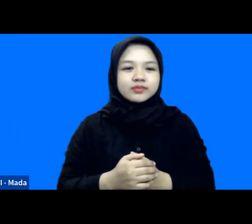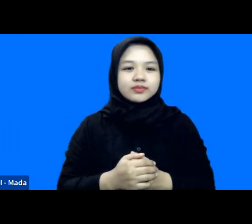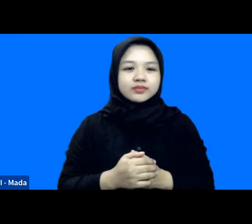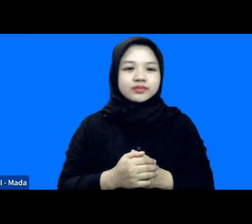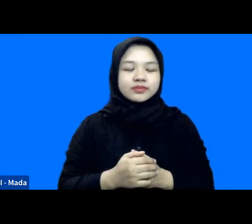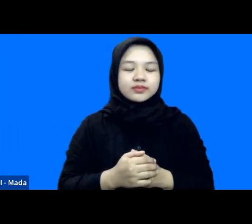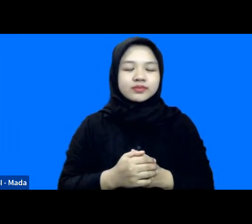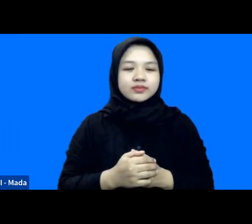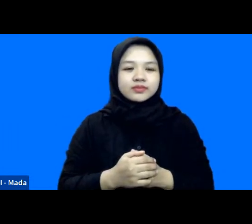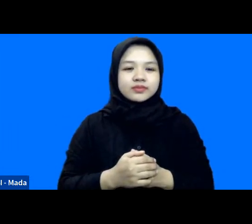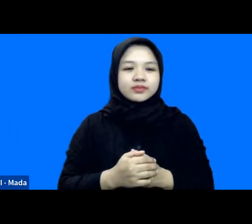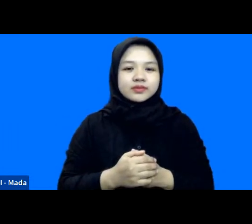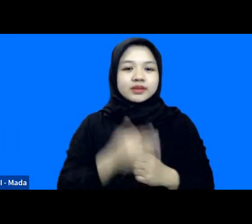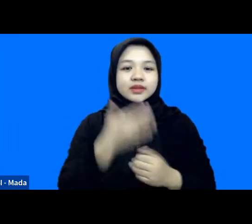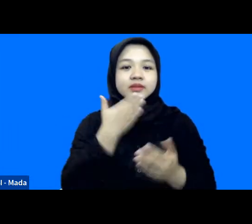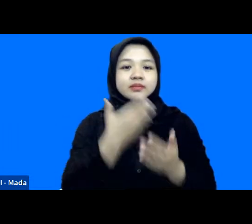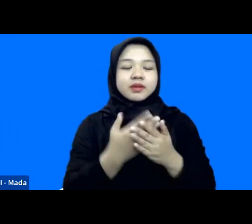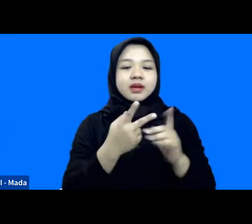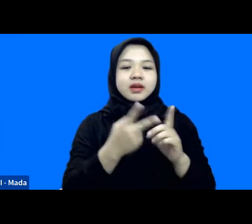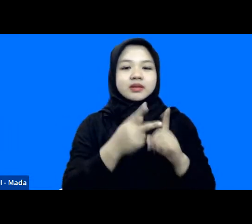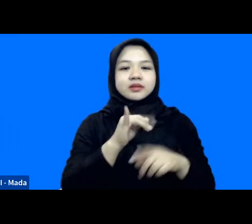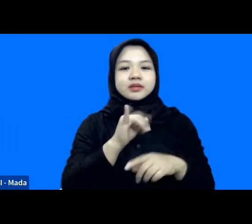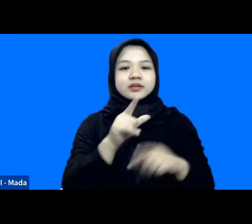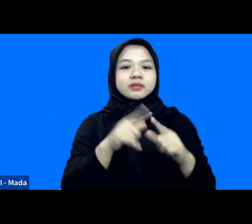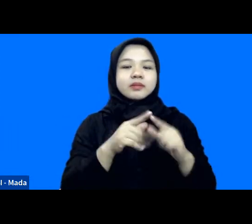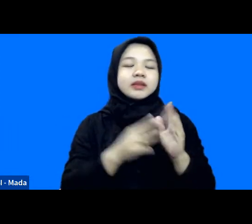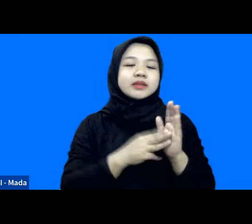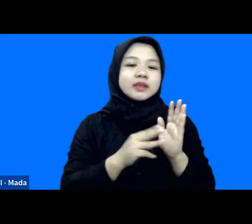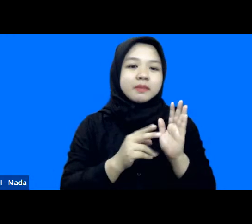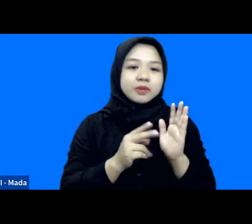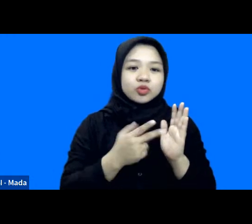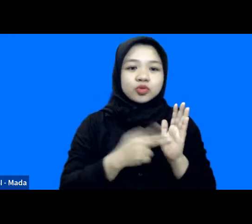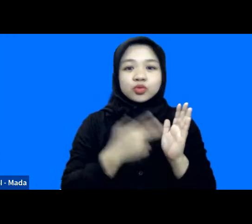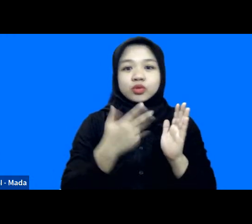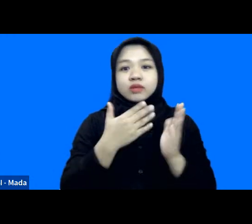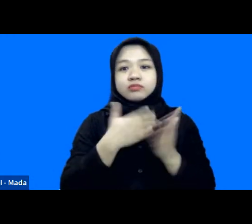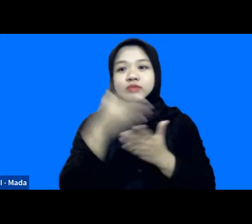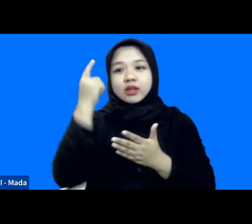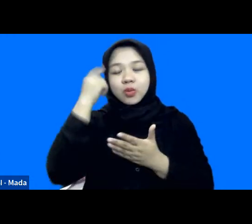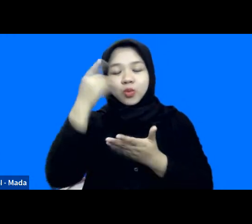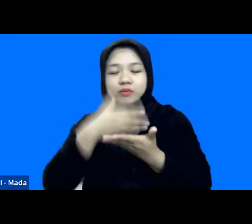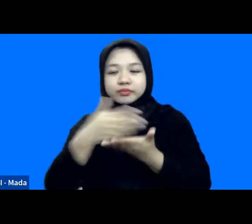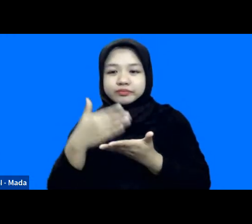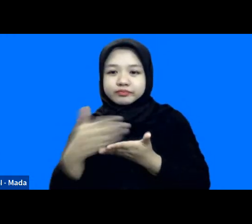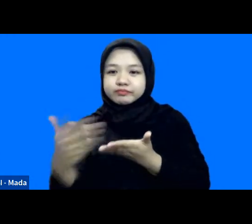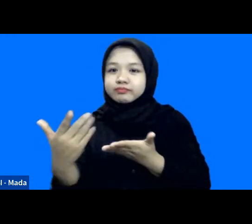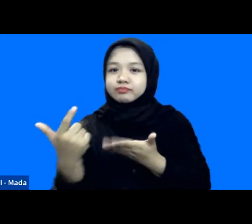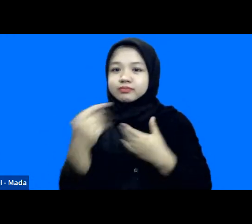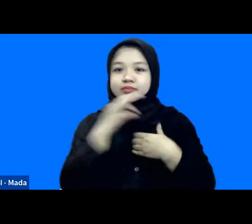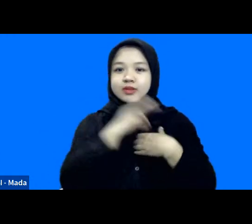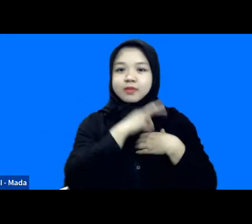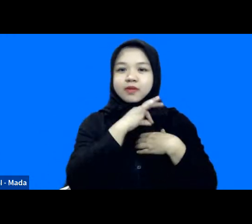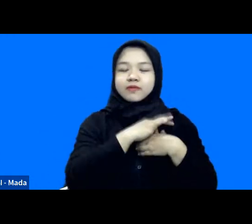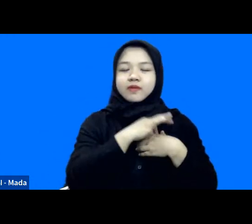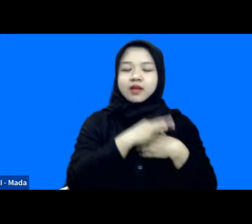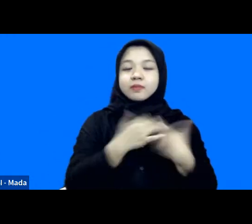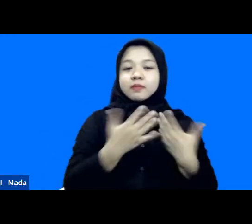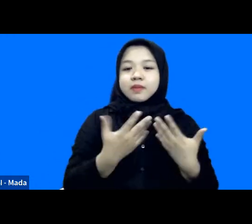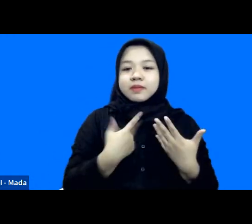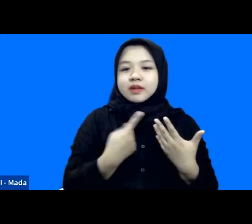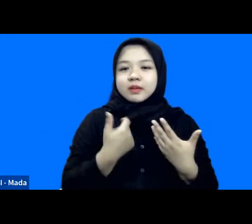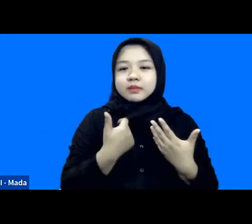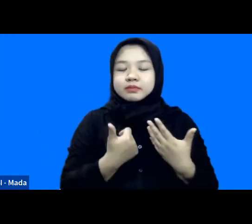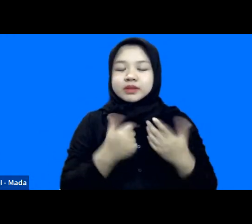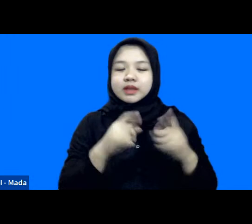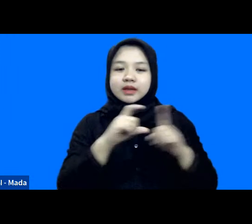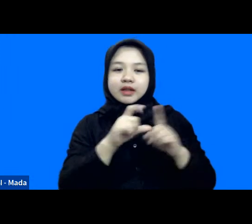terima kasih Mas Hilman atas sharing pengetahuan dan sangat bermanfaat sekali bagaimana kemudian kita bisa mengolah